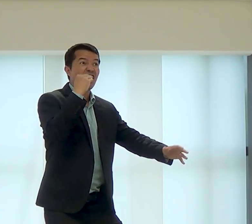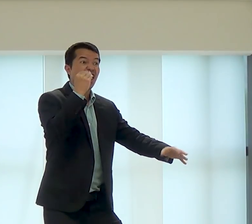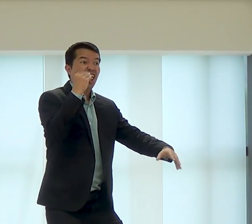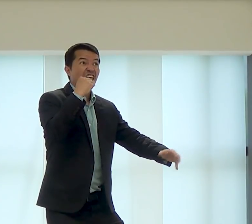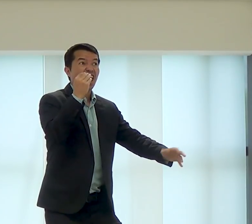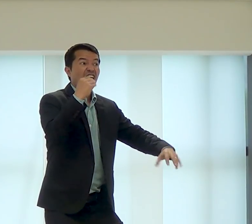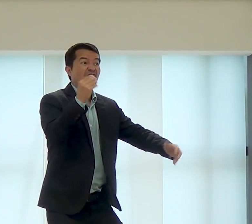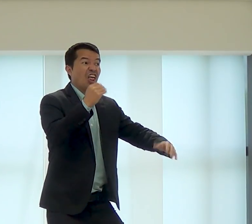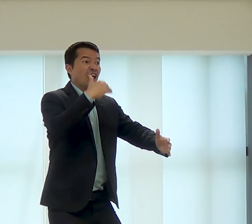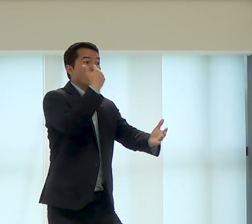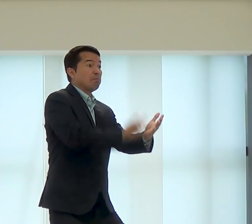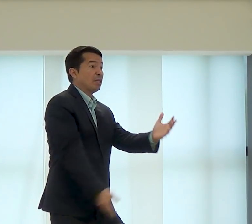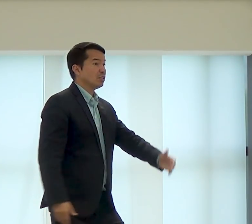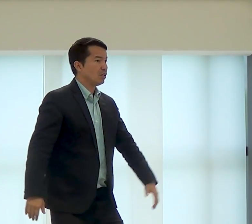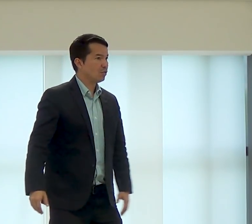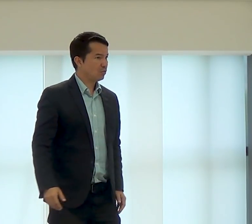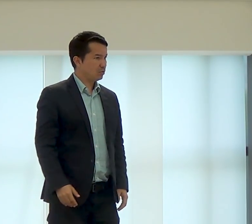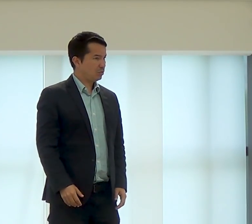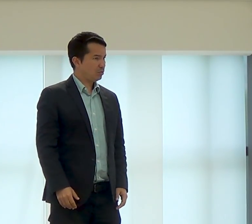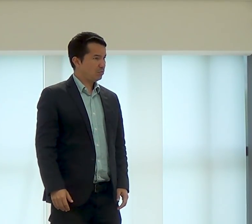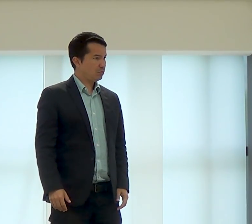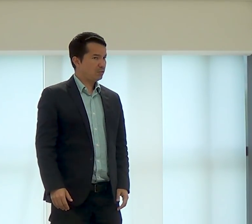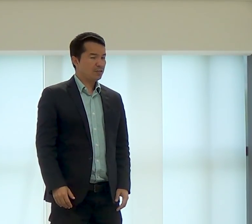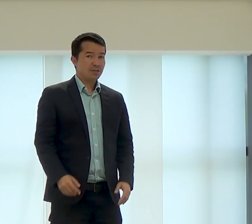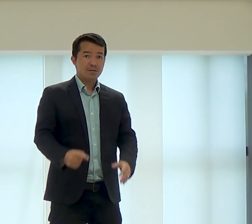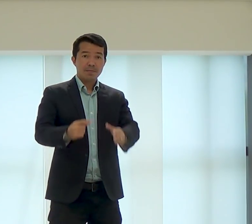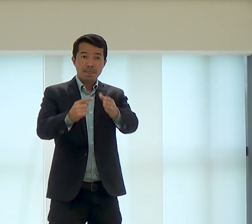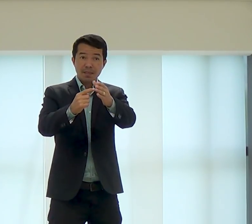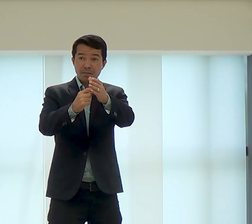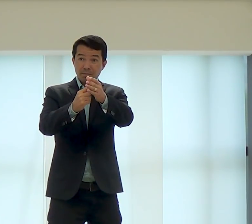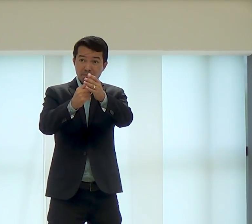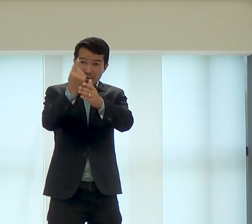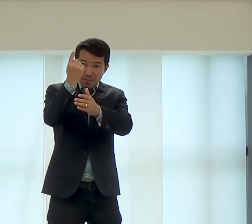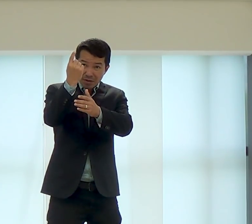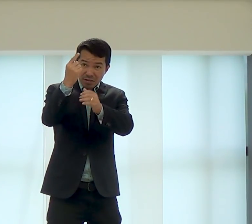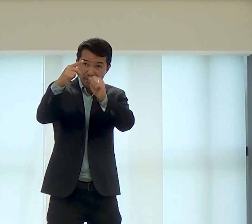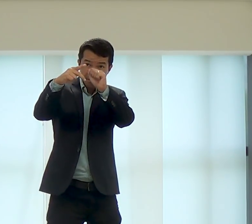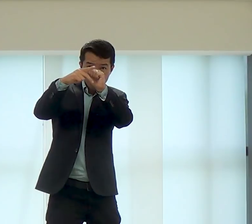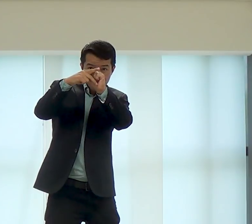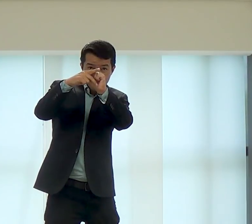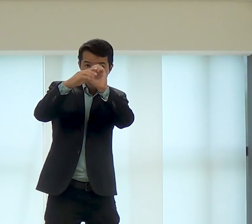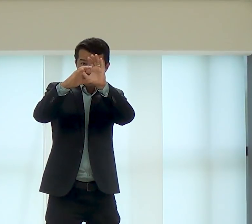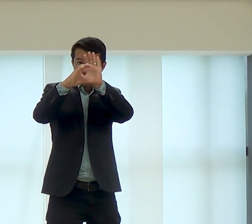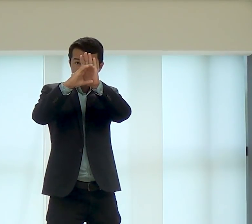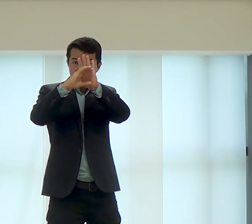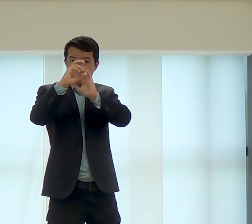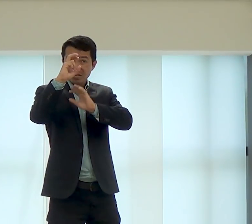em tentação, para a gente não ficar fraco com a nossa carne,